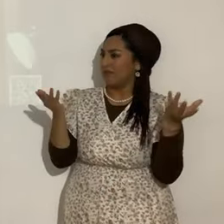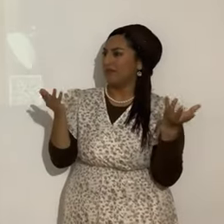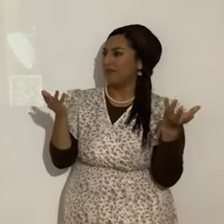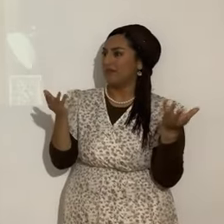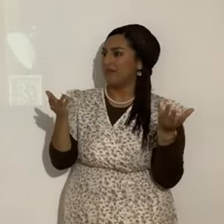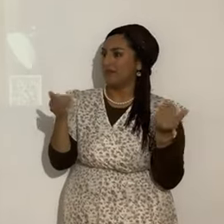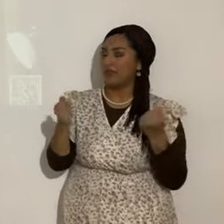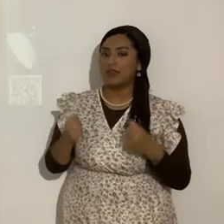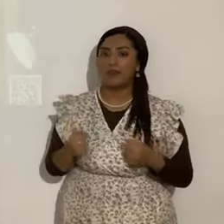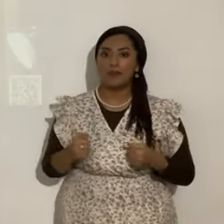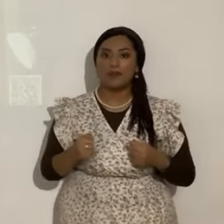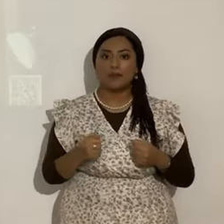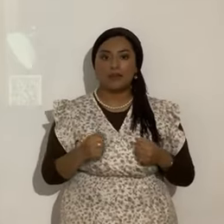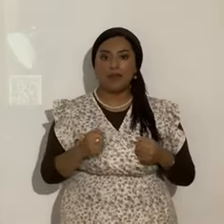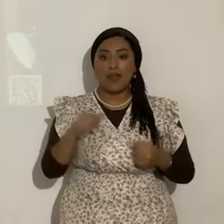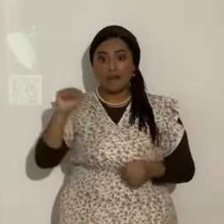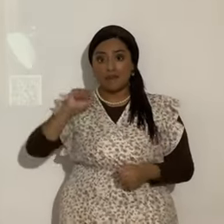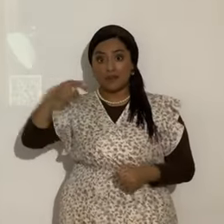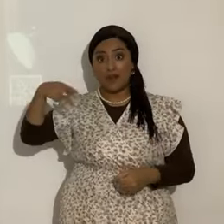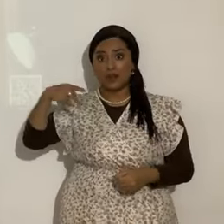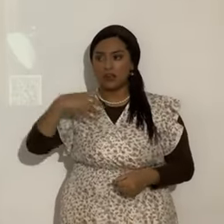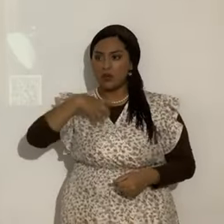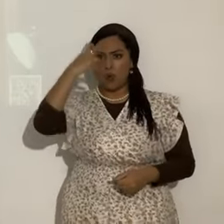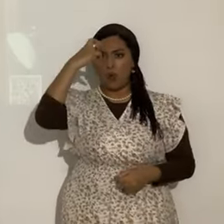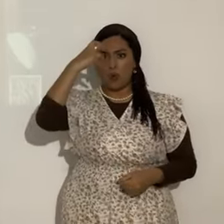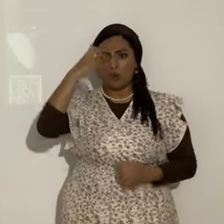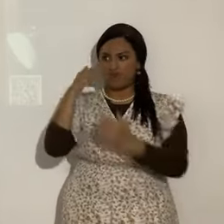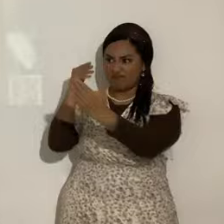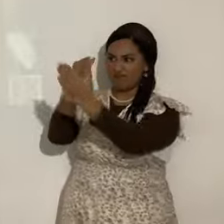Ya están retándolo. ¿Sí? Bueno.